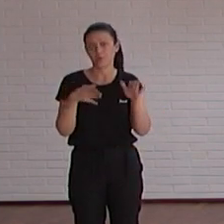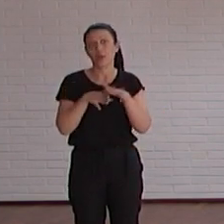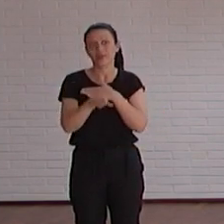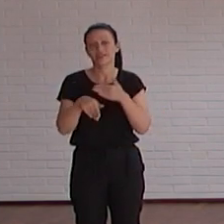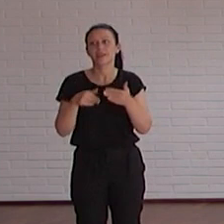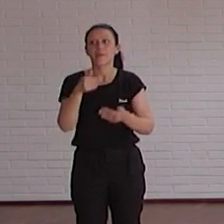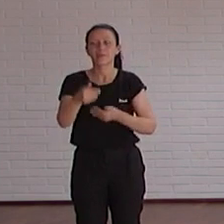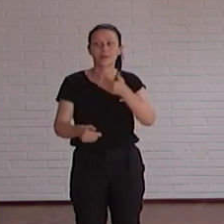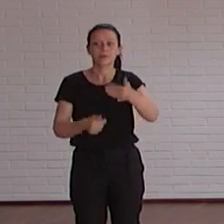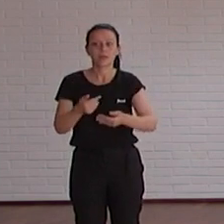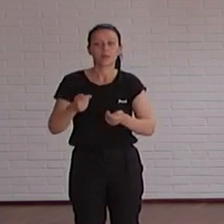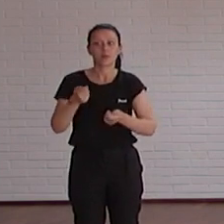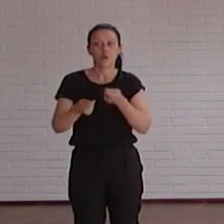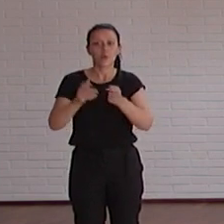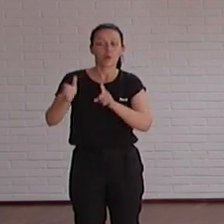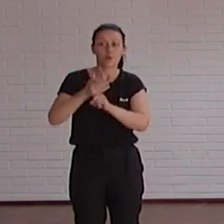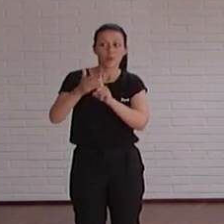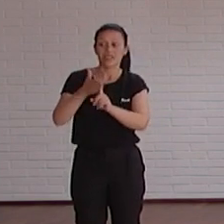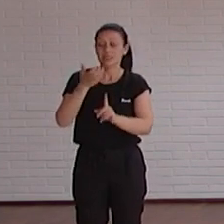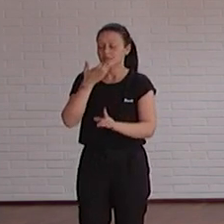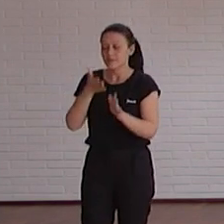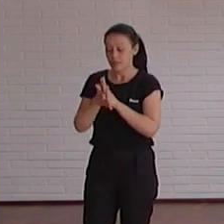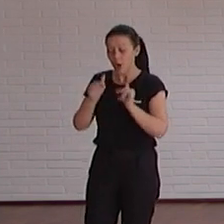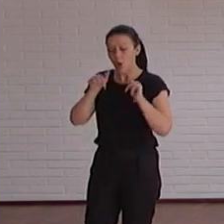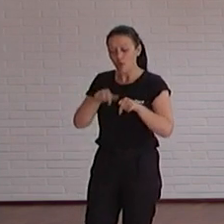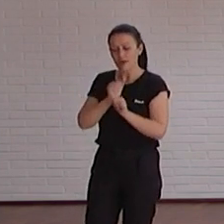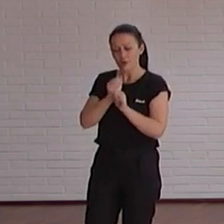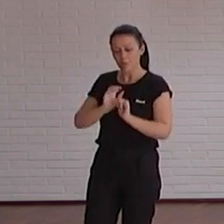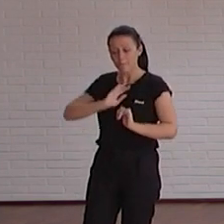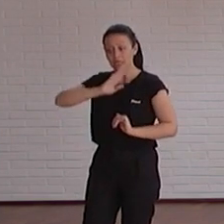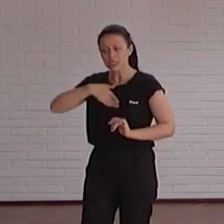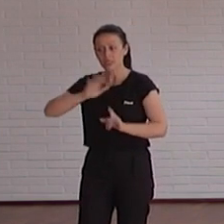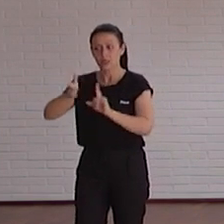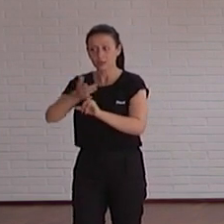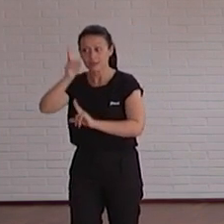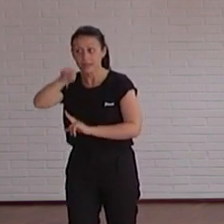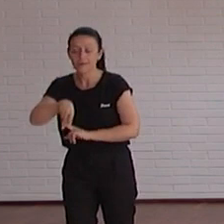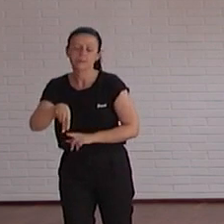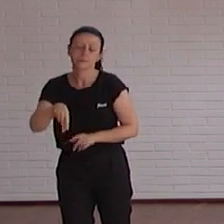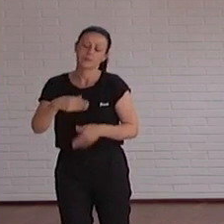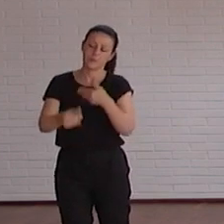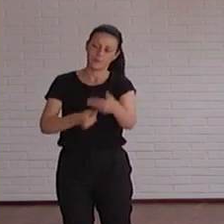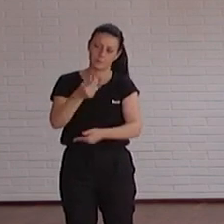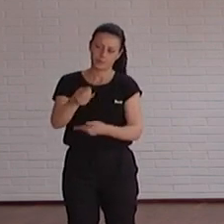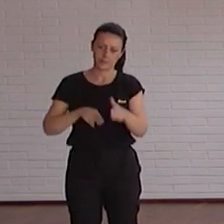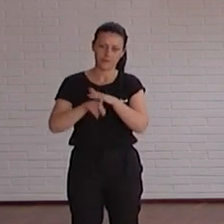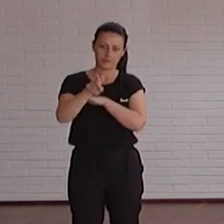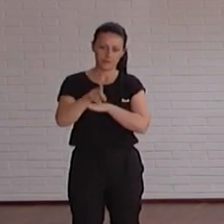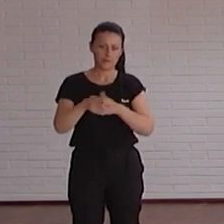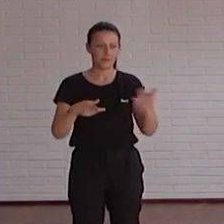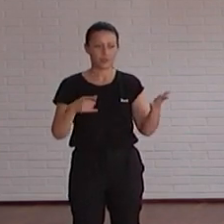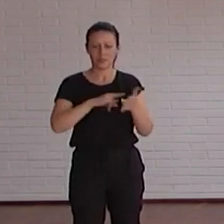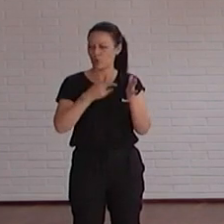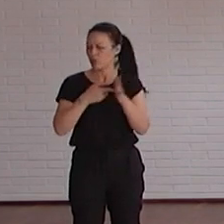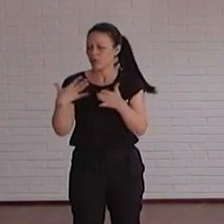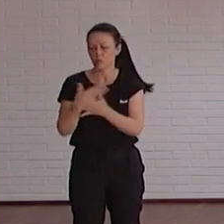si cada día hacemos algo mejor que ayer siempre estamos avanzando porque como todo va a ser un espacio cambiante en el que cambia la tecnología